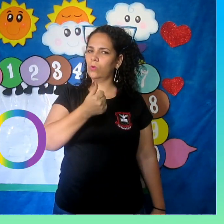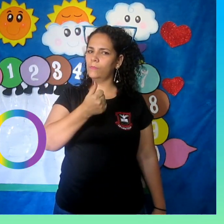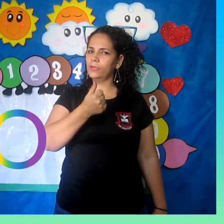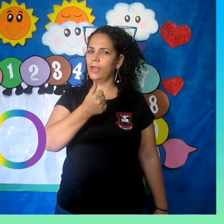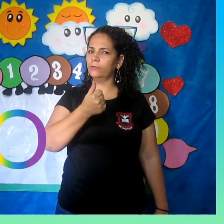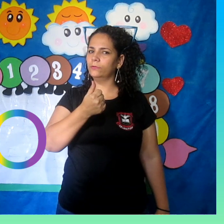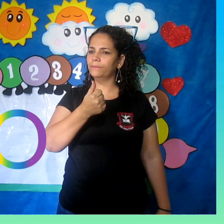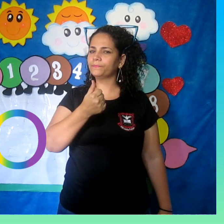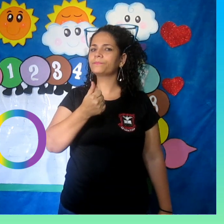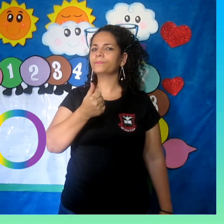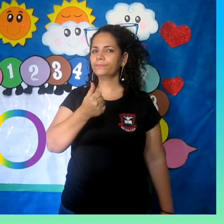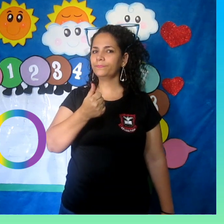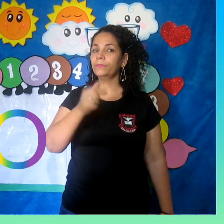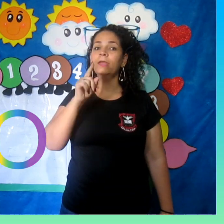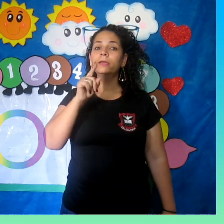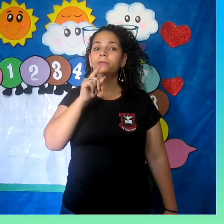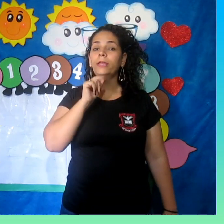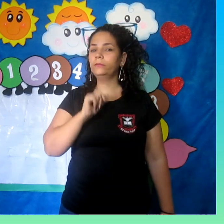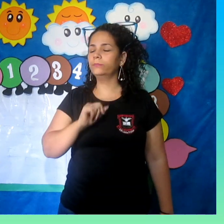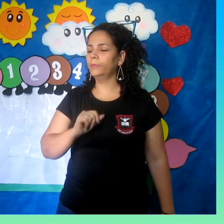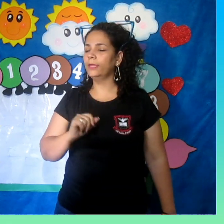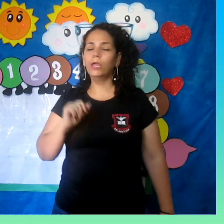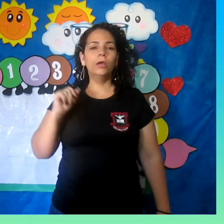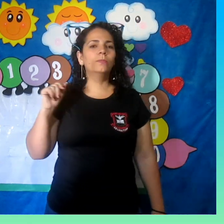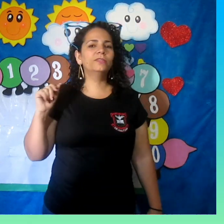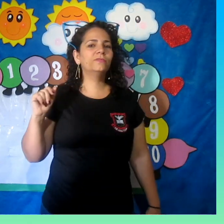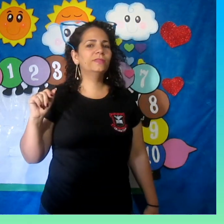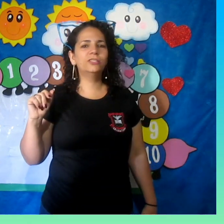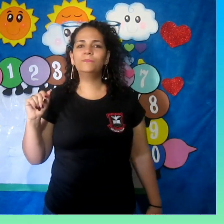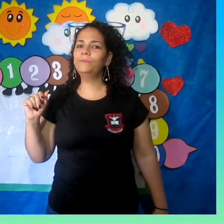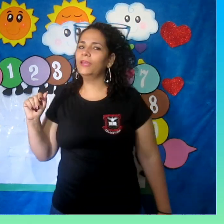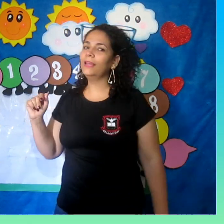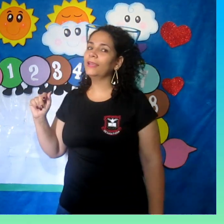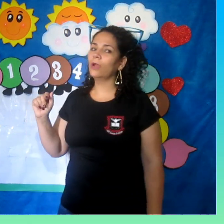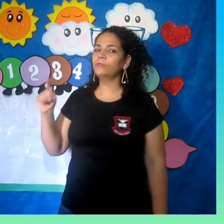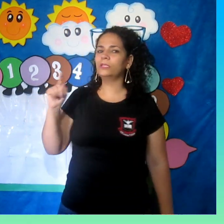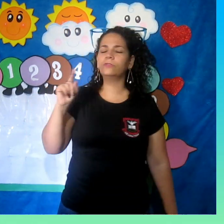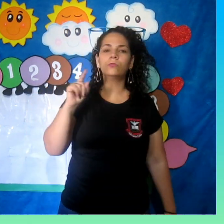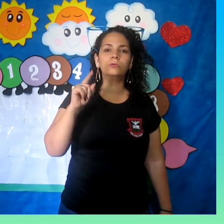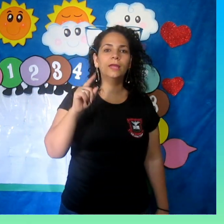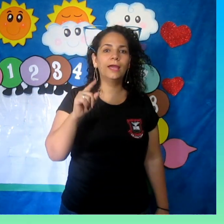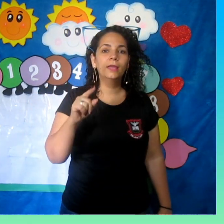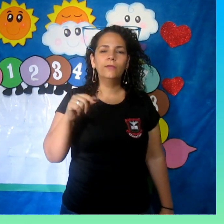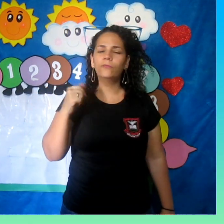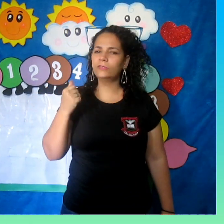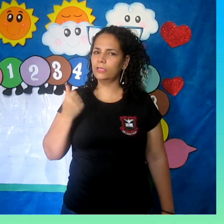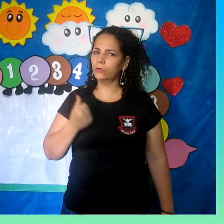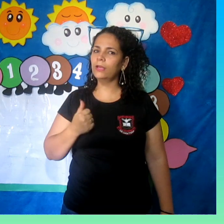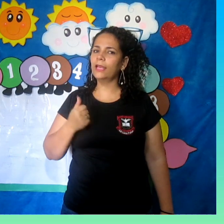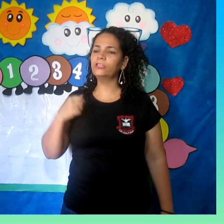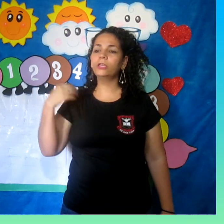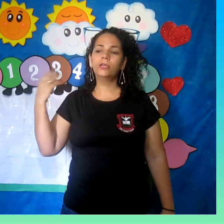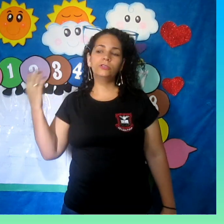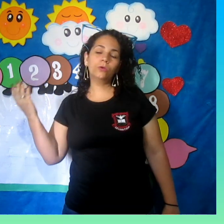combinado? Tem também uma atividade bem legal, vocês vão colar, vão fazer colagem com